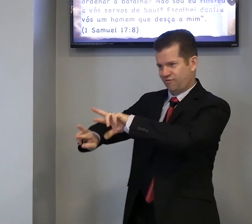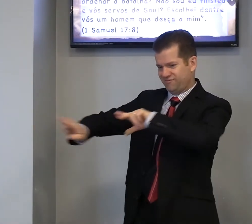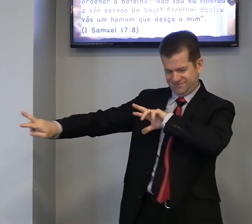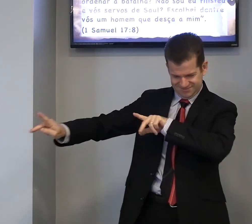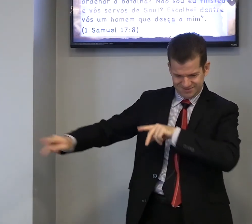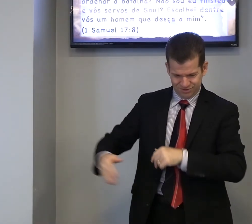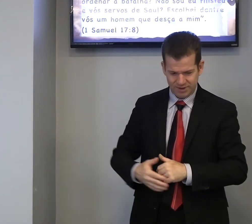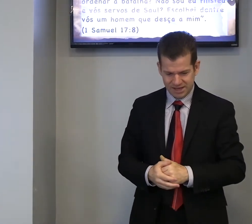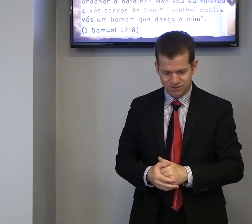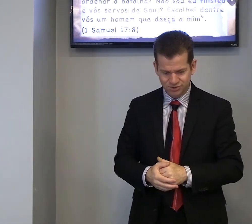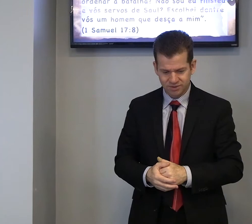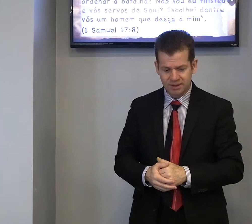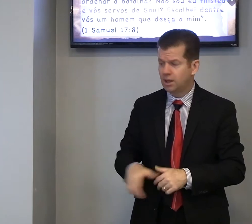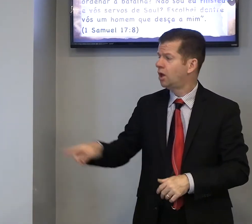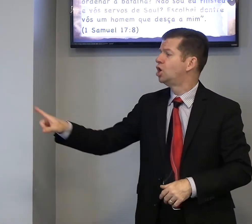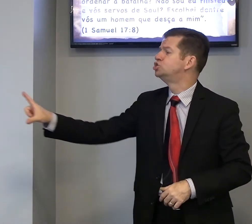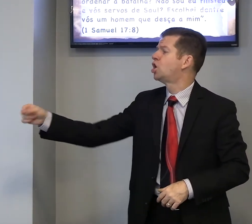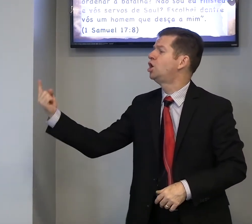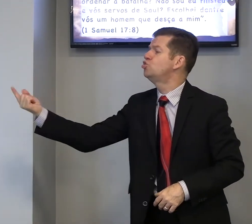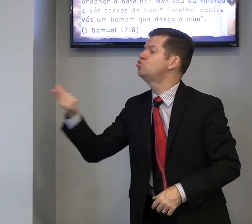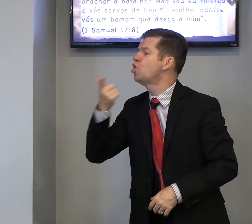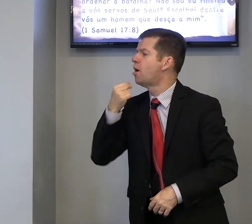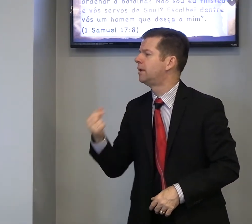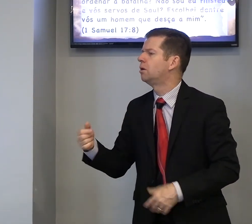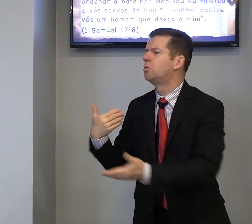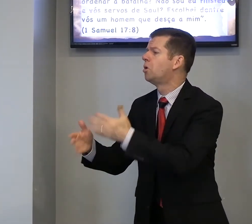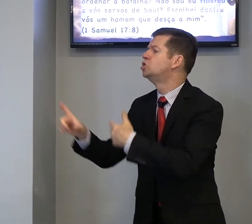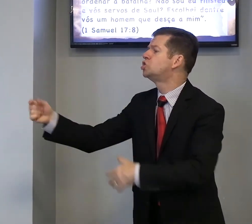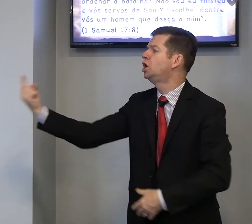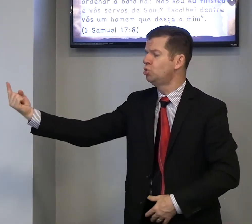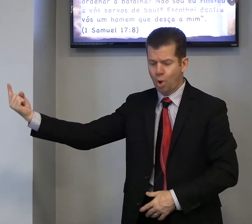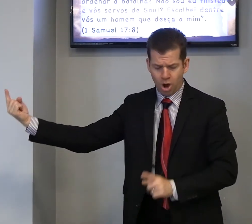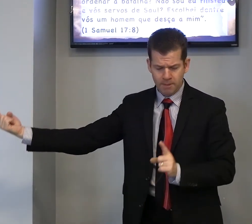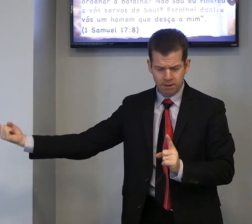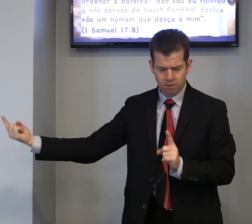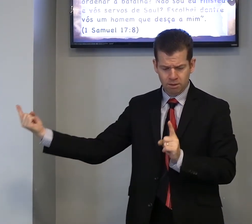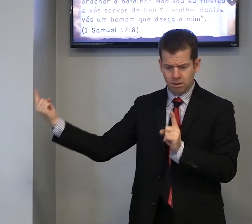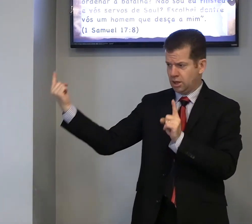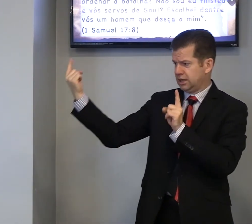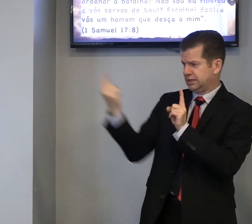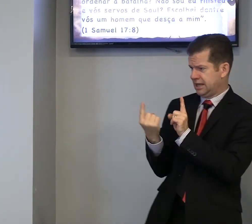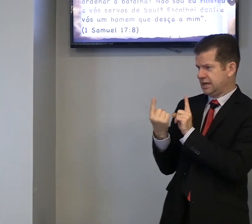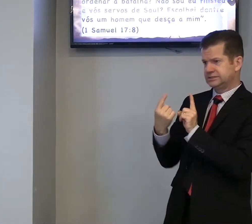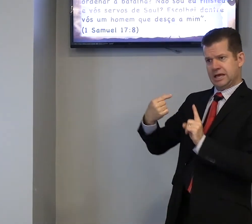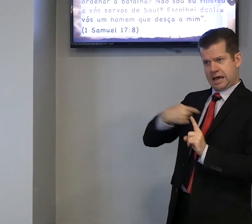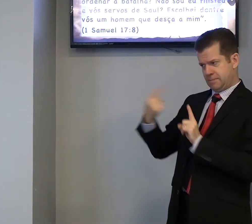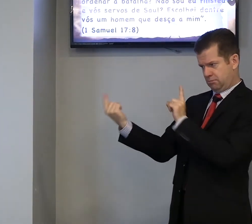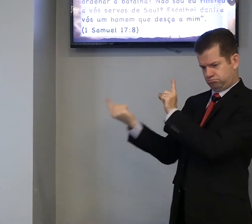não é isso? Escolhe um homem, escolhe um homem, que desça a mim,